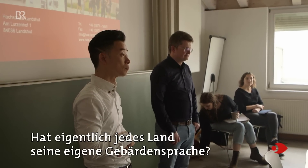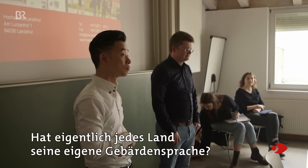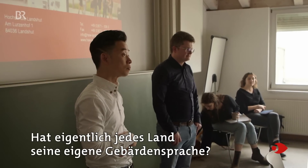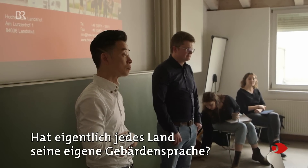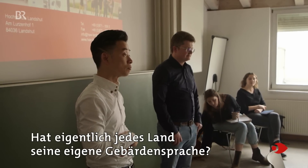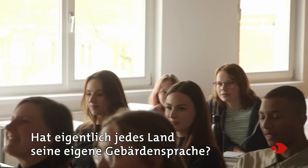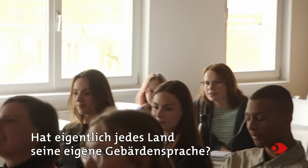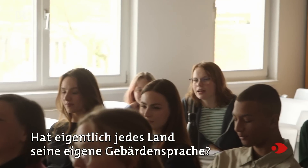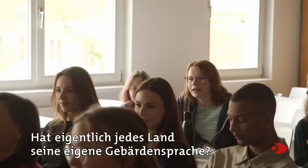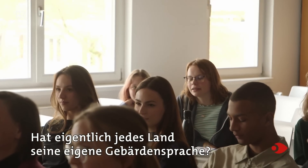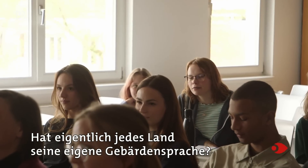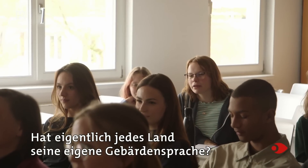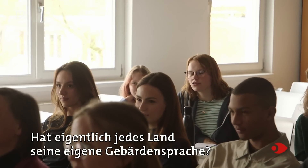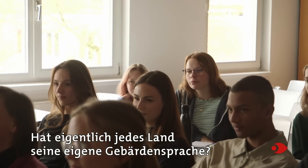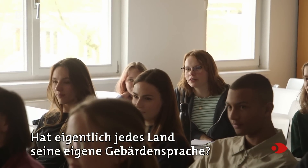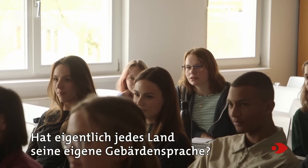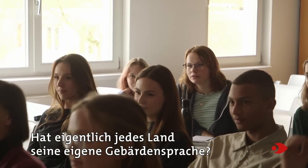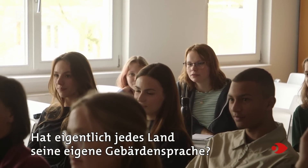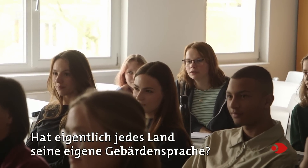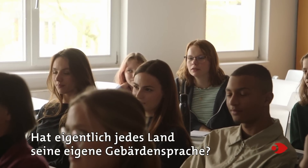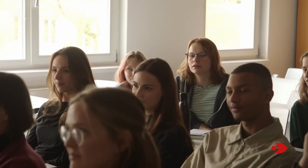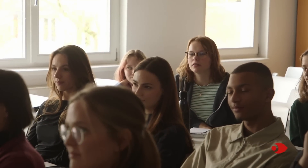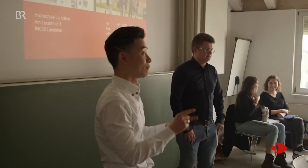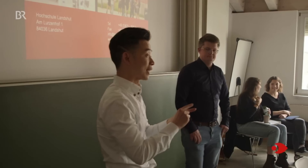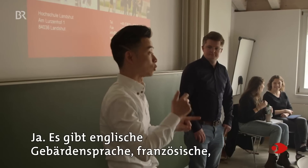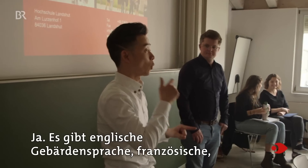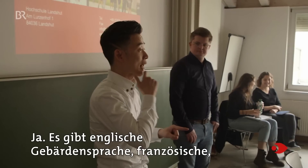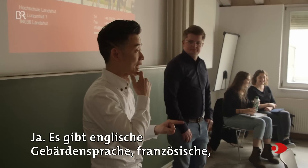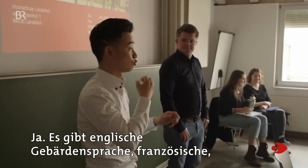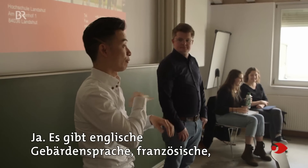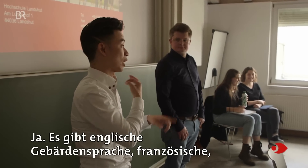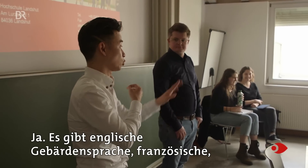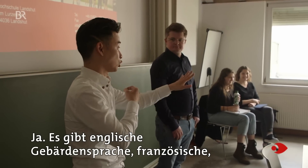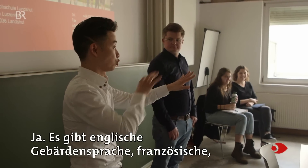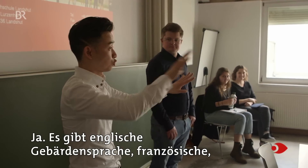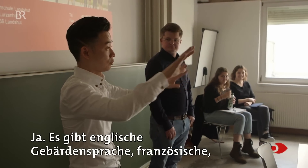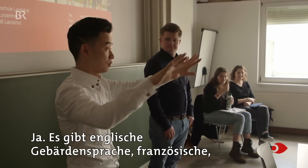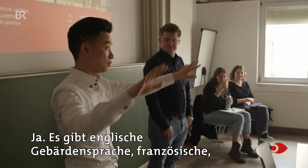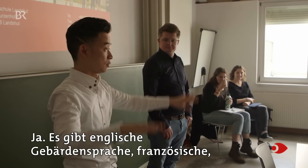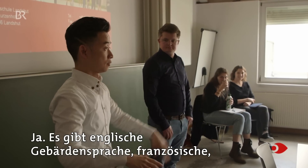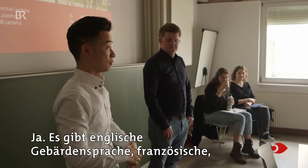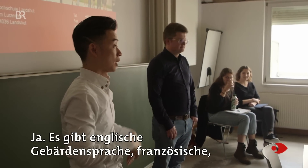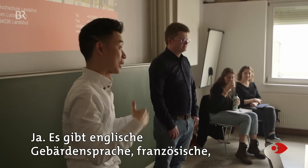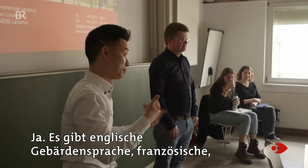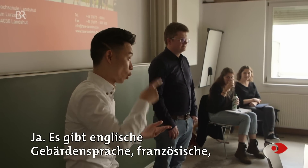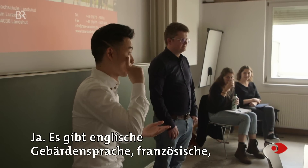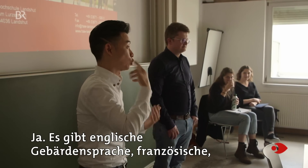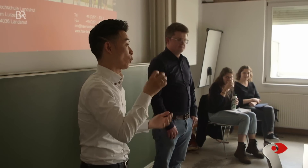eigentlich jedes Land seine eigene Gebärdensprache? Ja. Ja, es gibt englische Gebärdensprache, französische